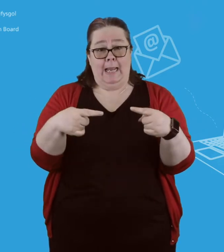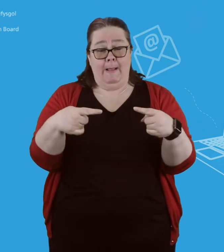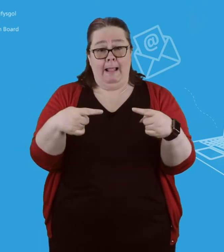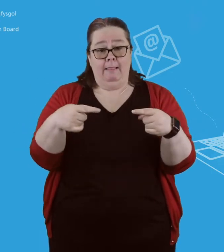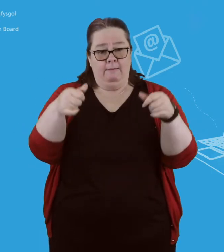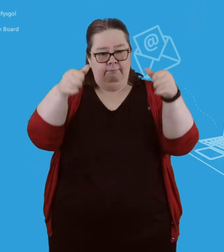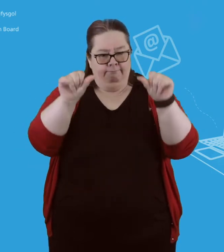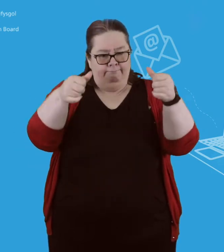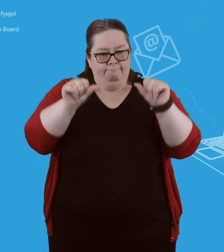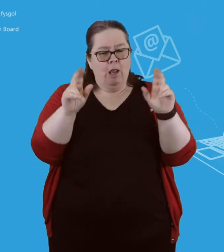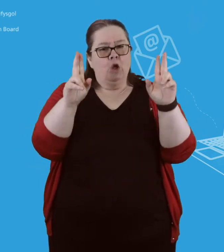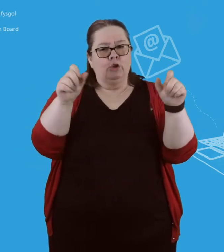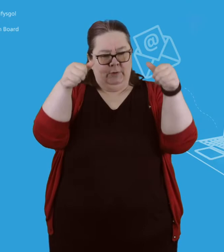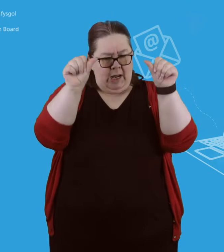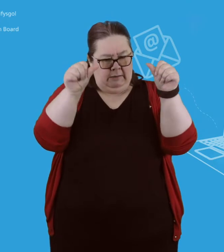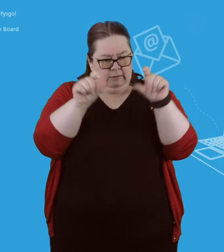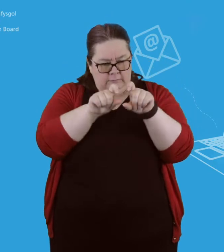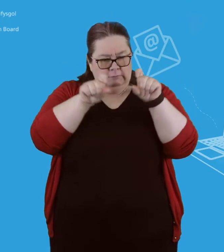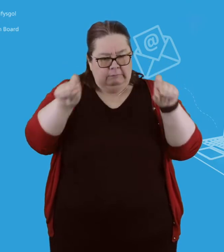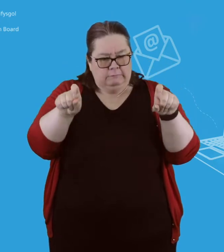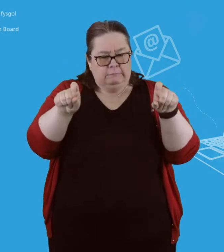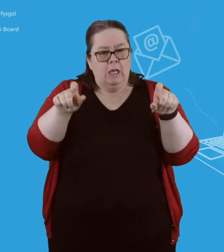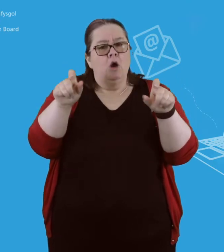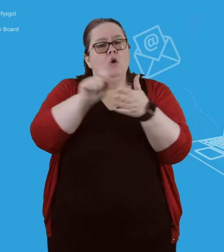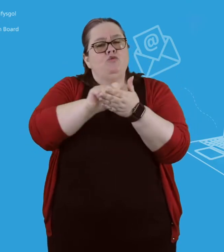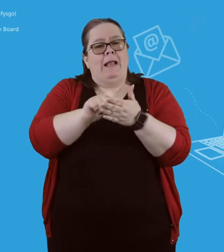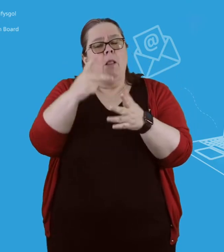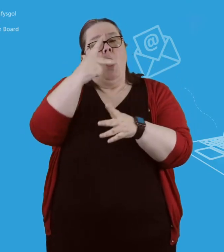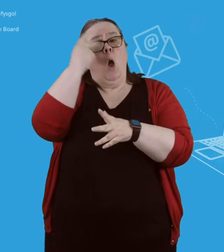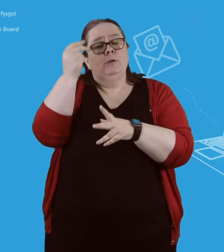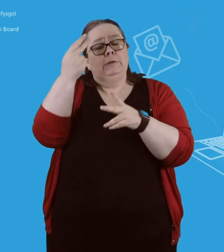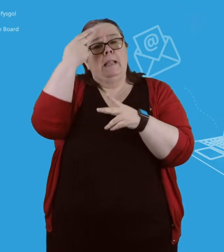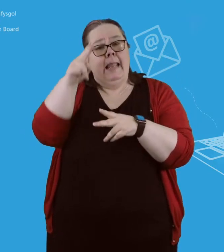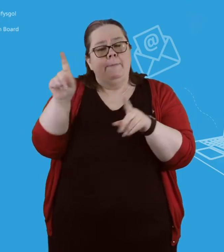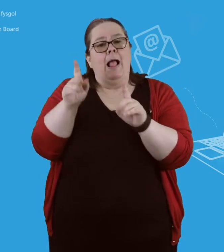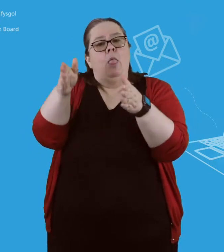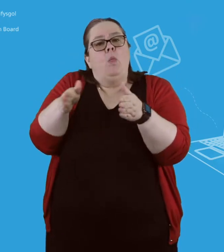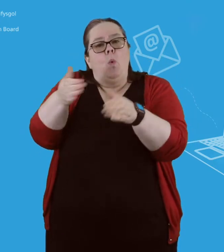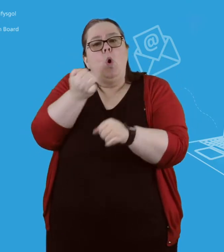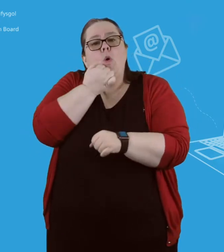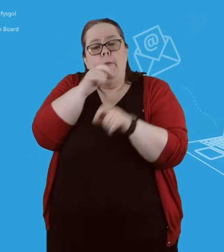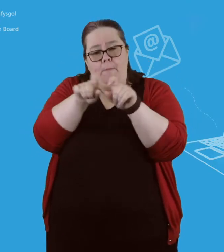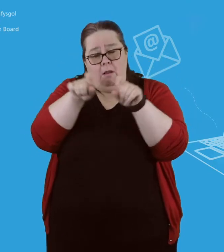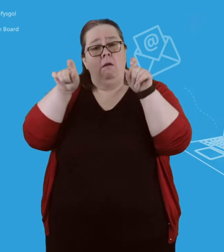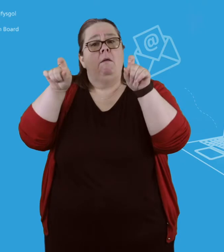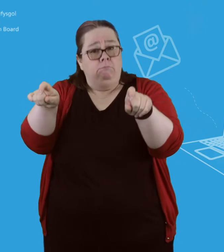Gwiriwch eich bod yn defnyddio'r ebost canlynnol a pwysych anfon send i bcu